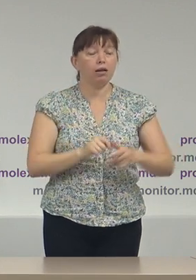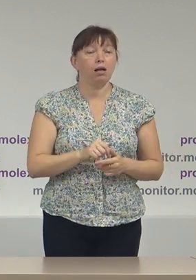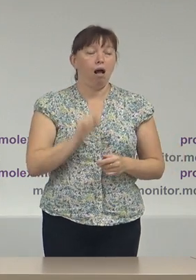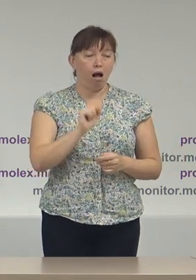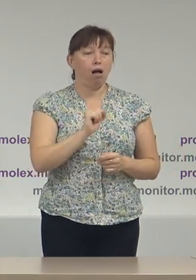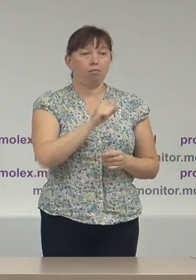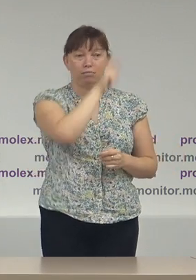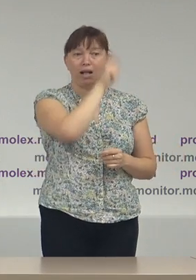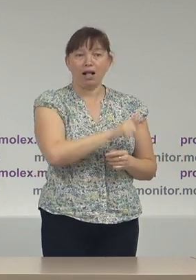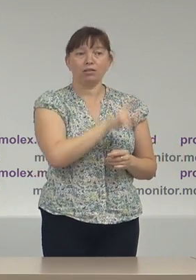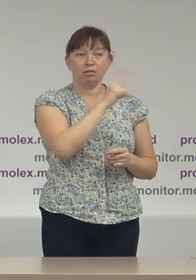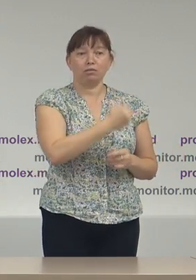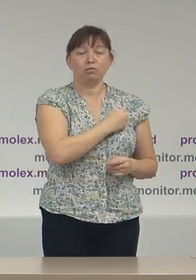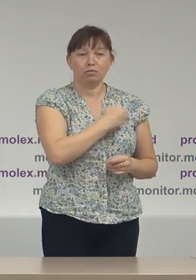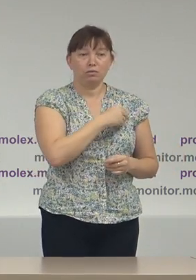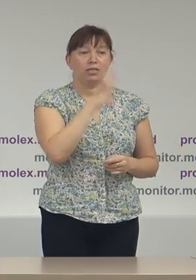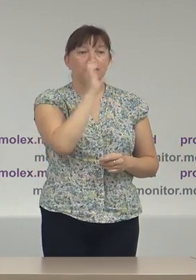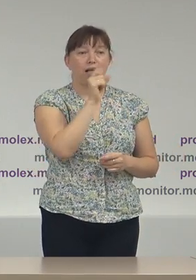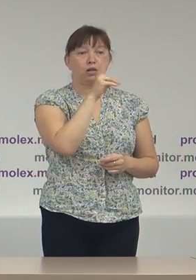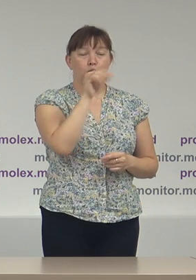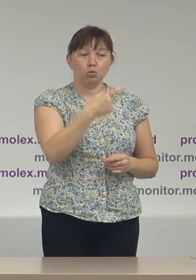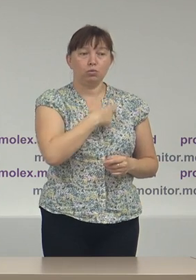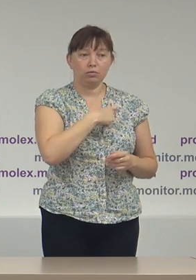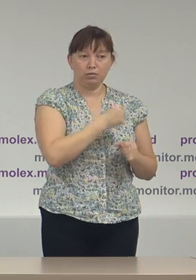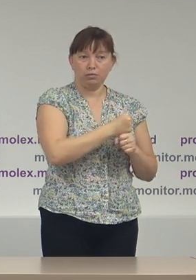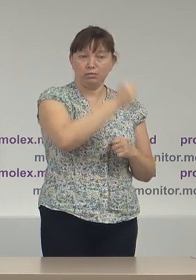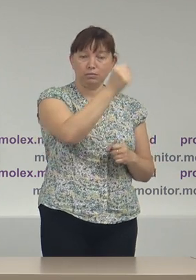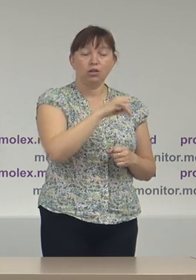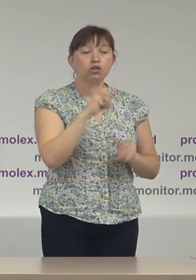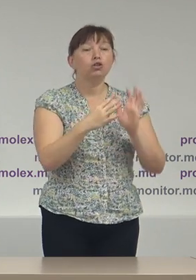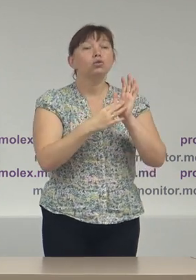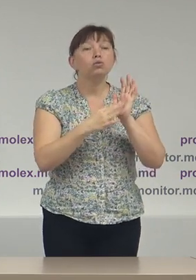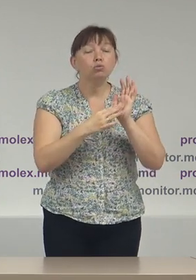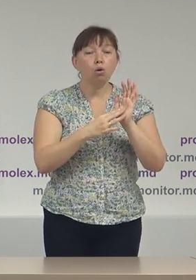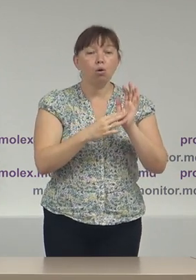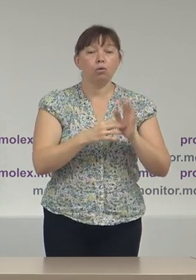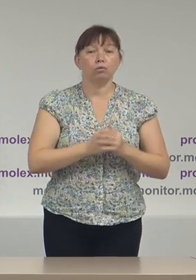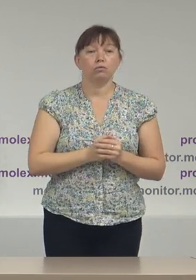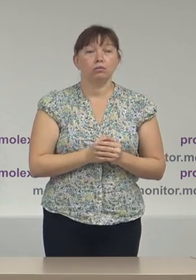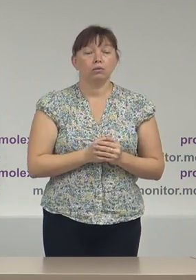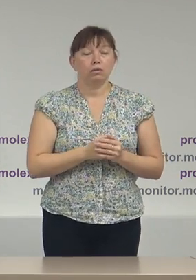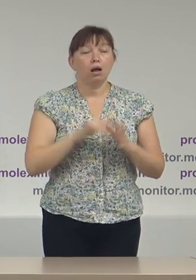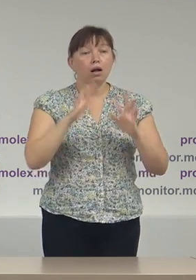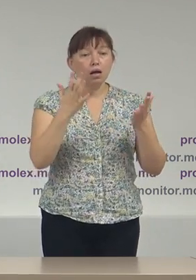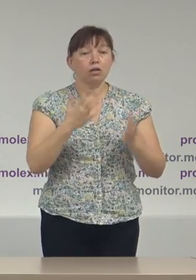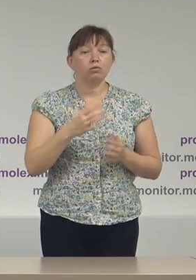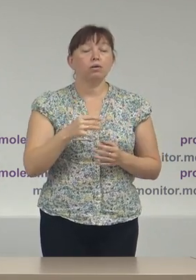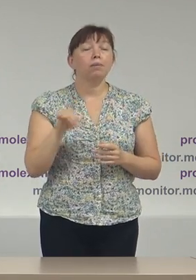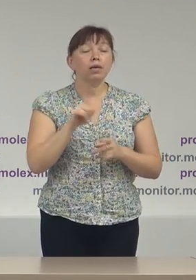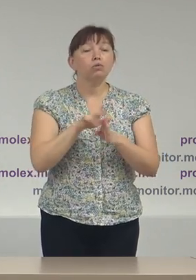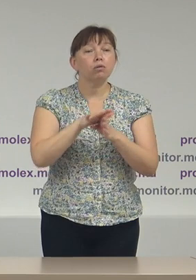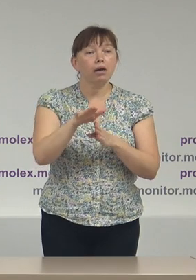potențialului candidat doamna Maia Sandu și nouă cazuri de asumare a mielitulor pentru